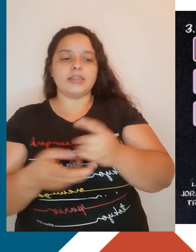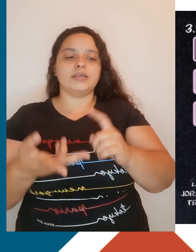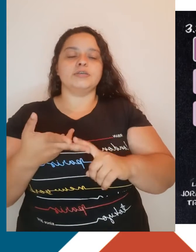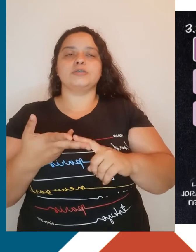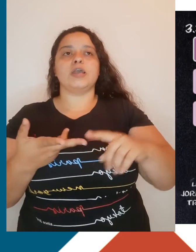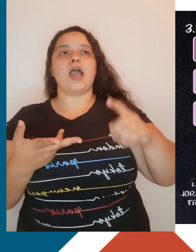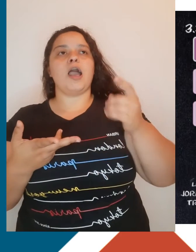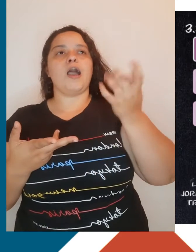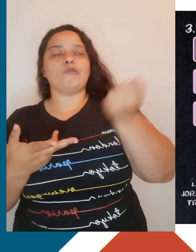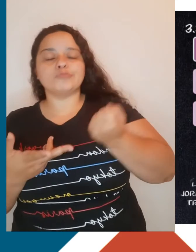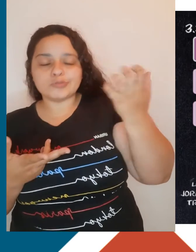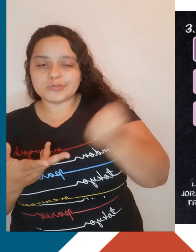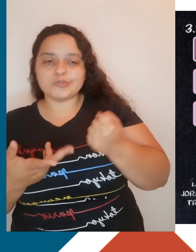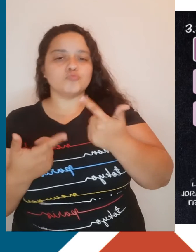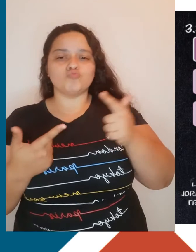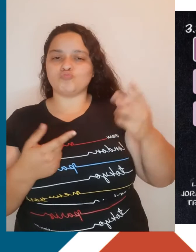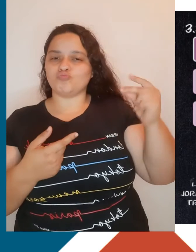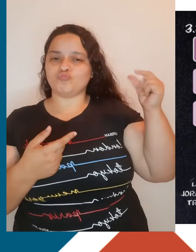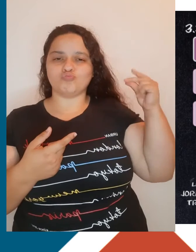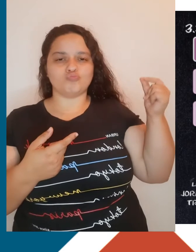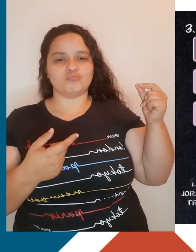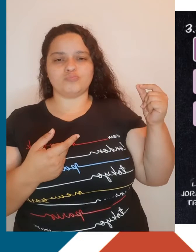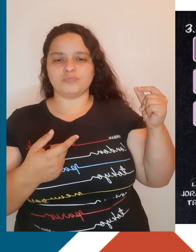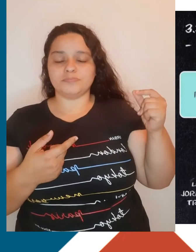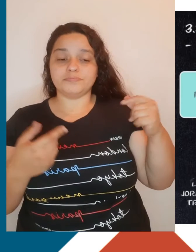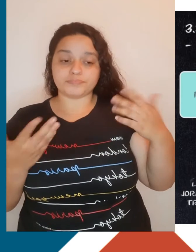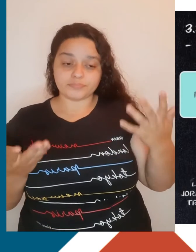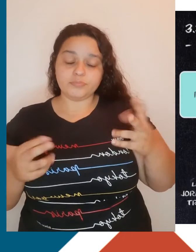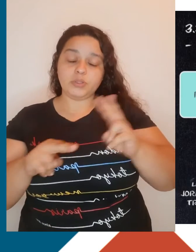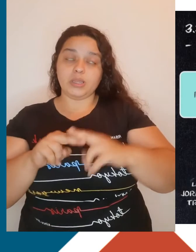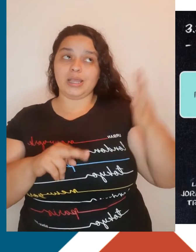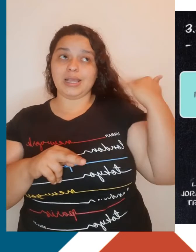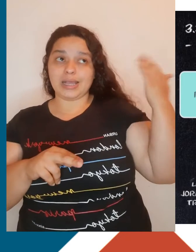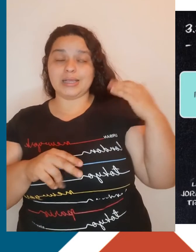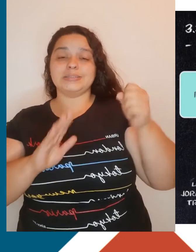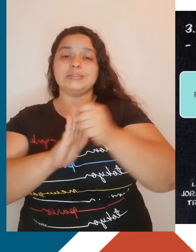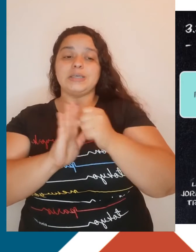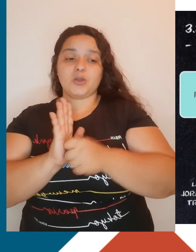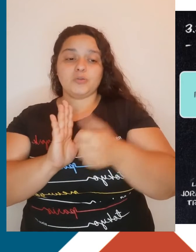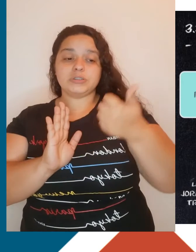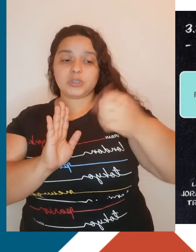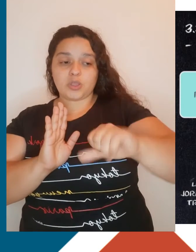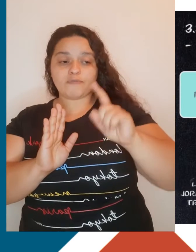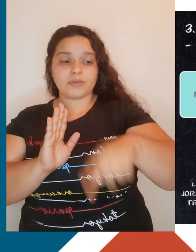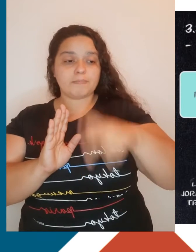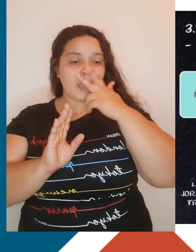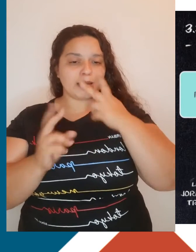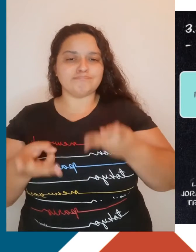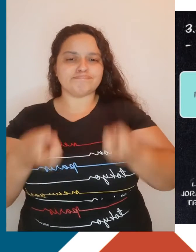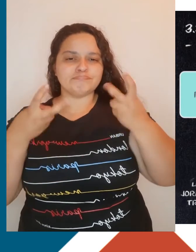-doença, não existiam. Por isso tudo que no século XIX, o tema da exploração dos pobres pelos ricos estava